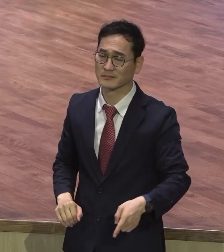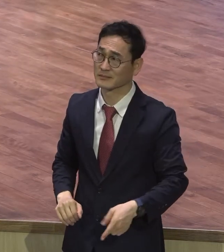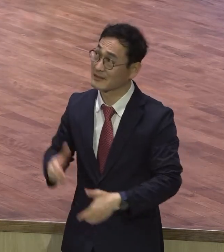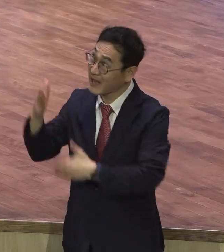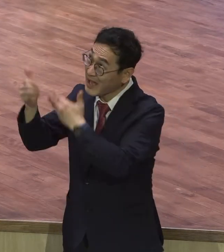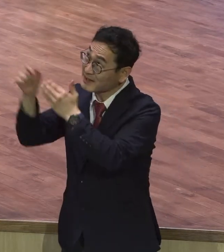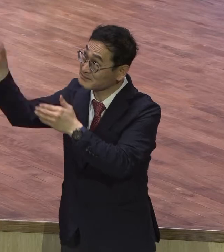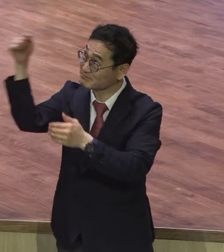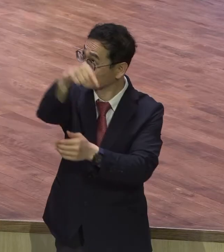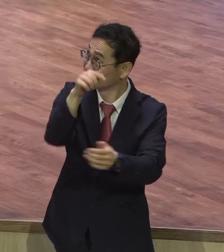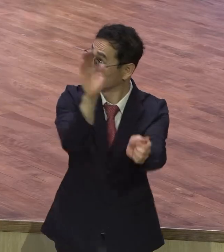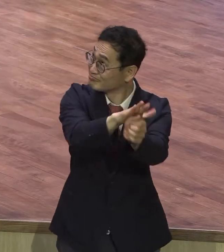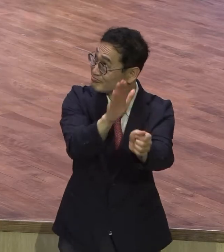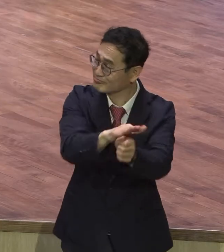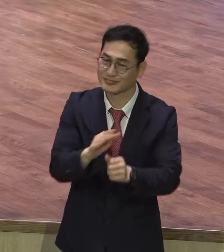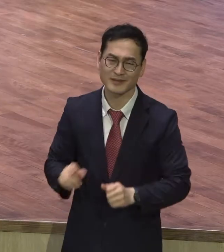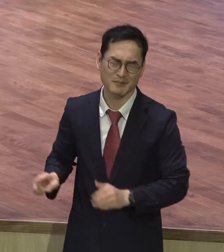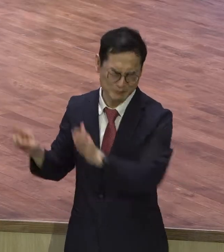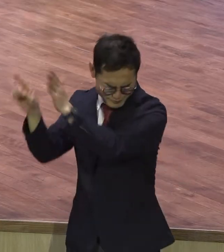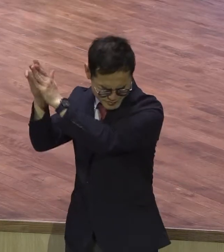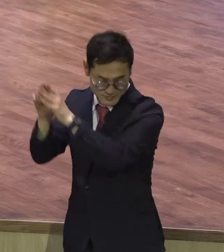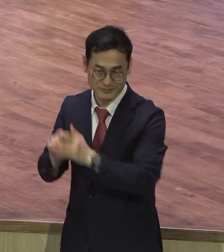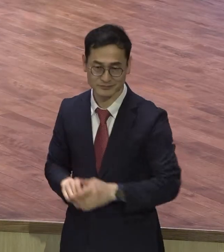이러니 예수님이 뭐요? 큰 감동받은 이야